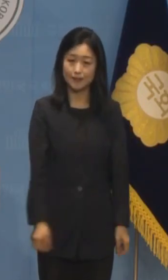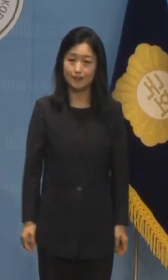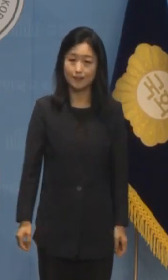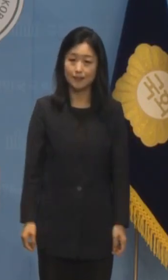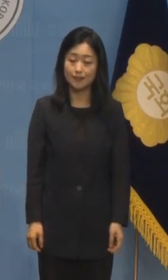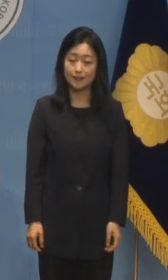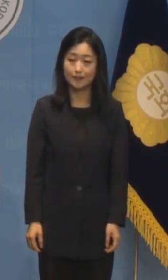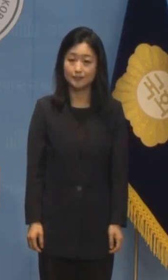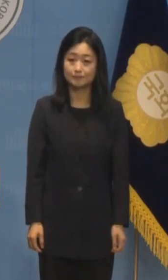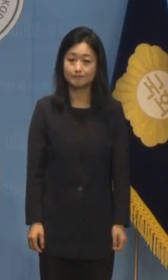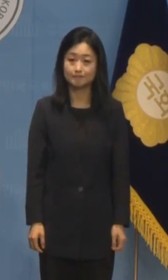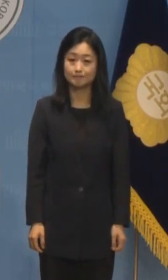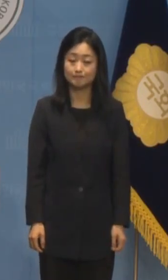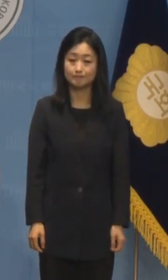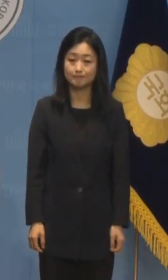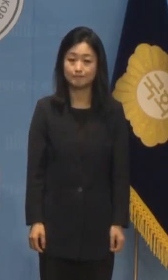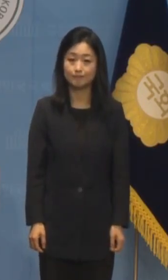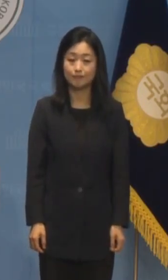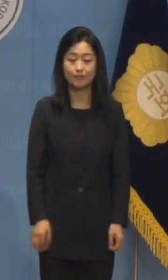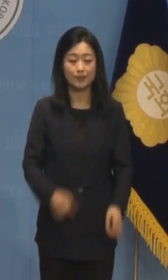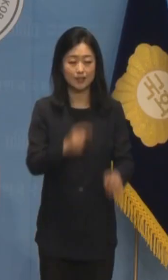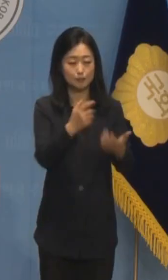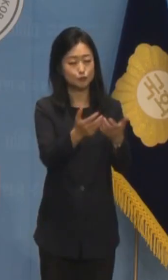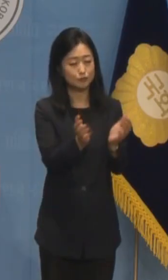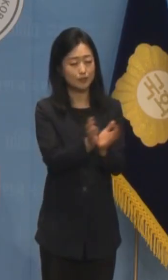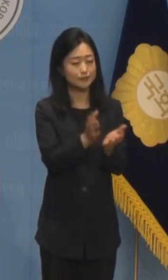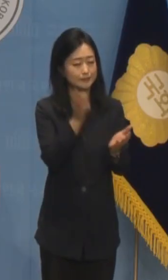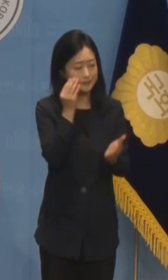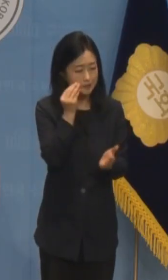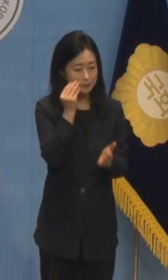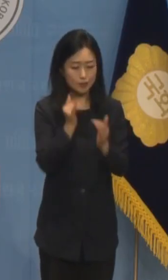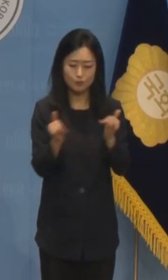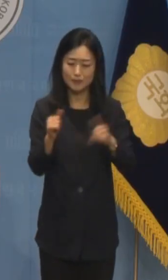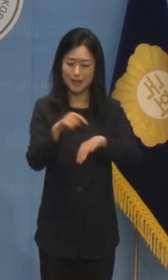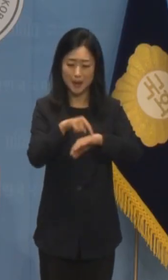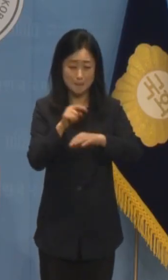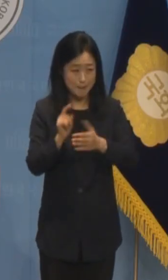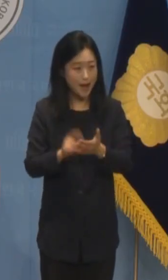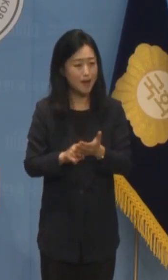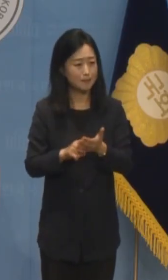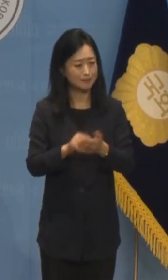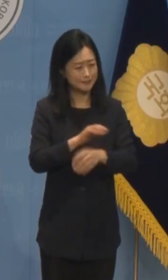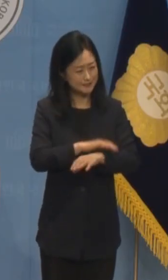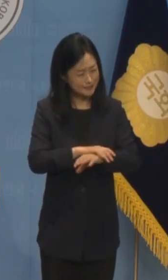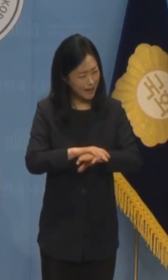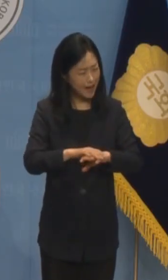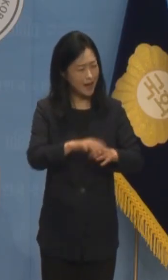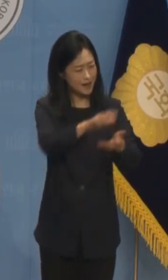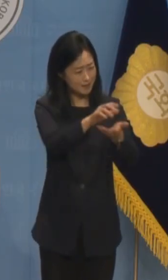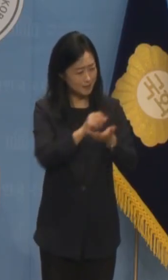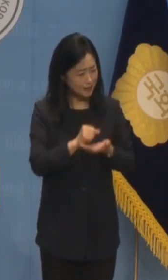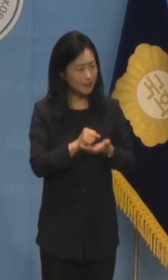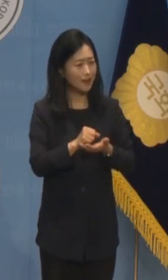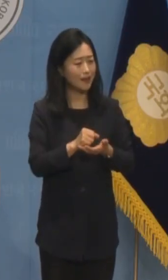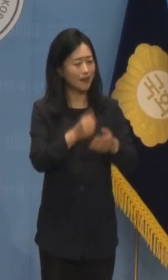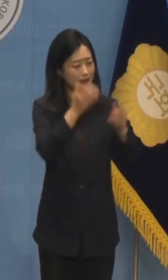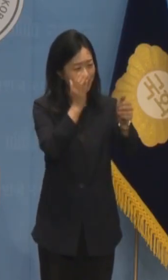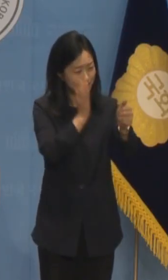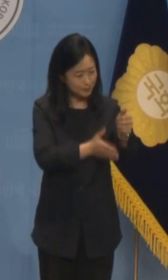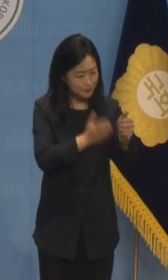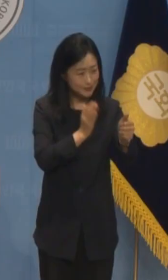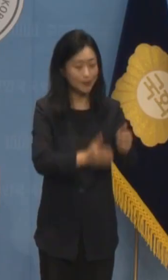민주당 역시 민심의 광풍을 걱정해야 할 것임을